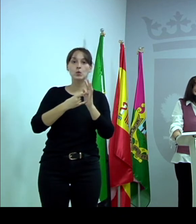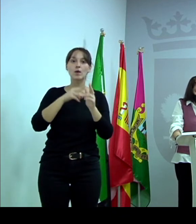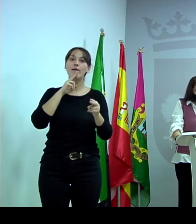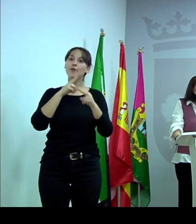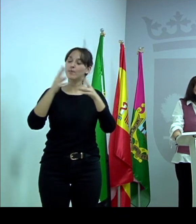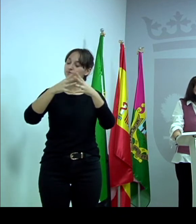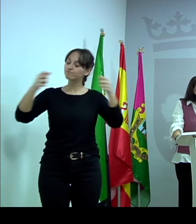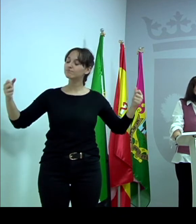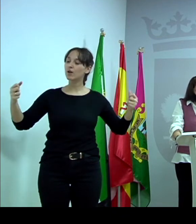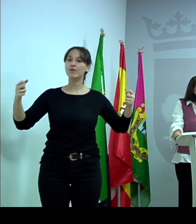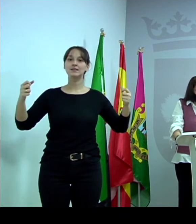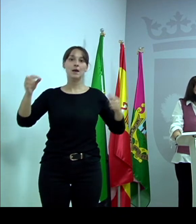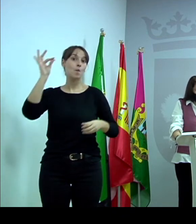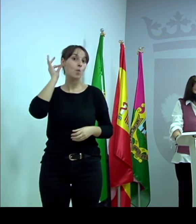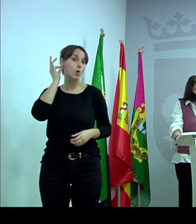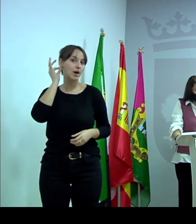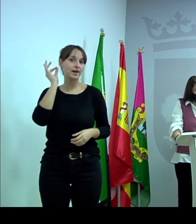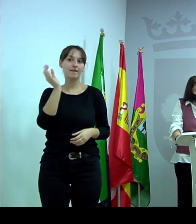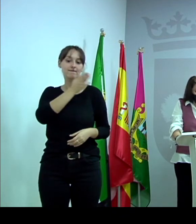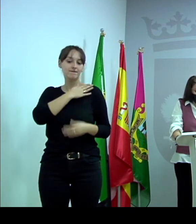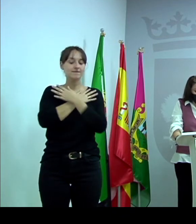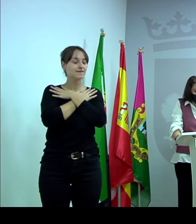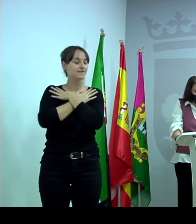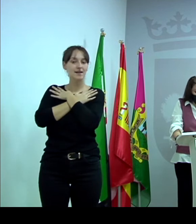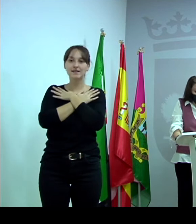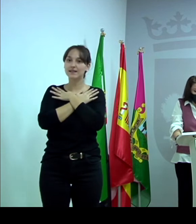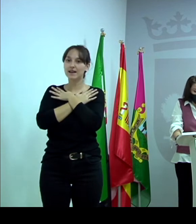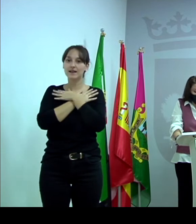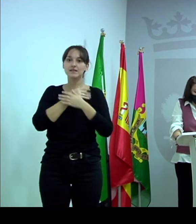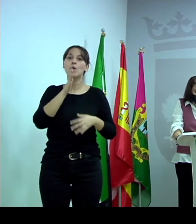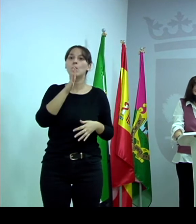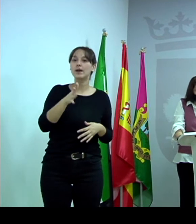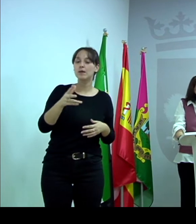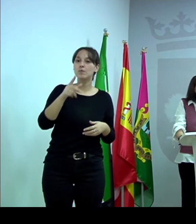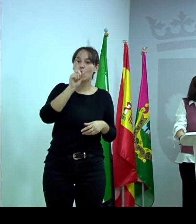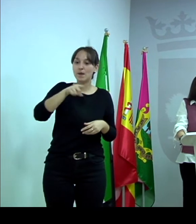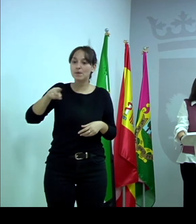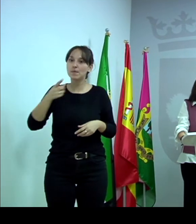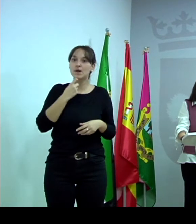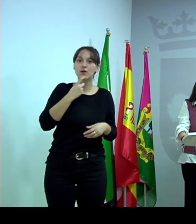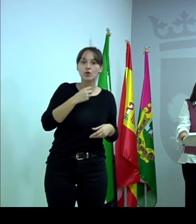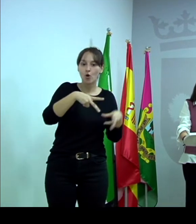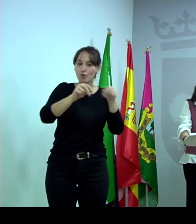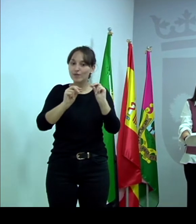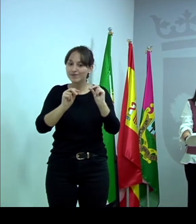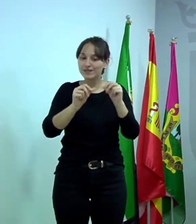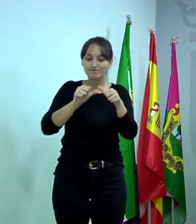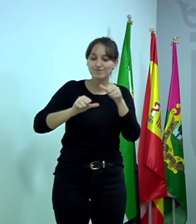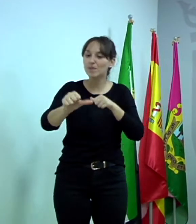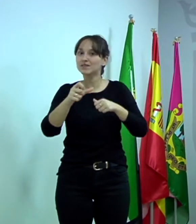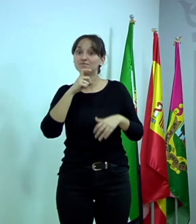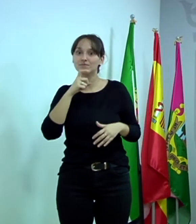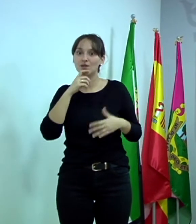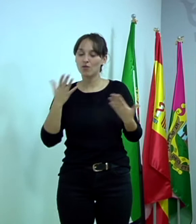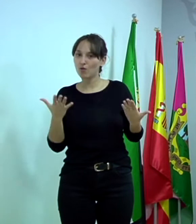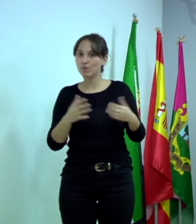un trabajo emocional en torno a las etapas de la vida, que son la menopausia, la sexualidad, nuevas relaciones y roles, del uno al quince de diciembre.